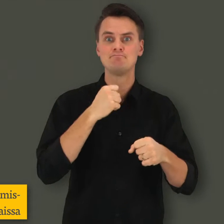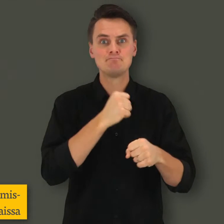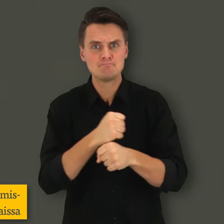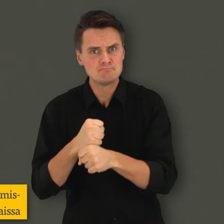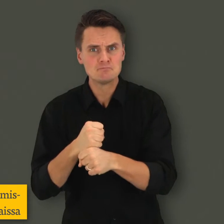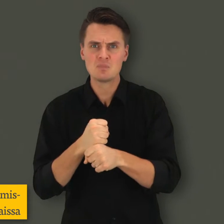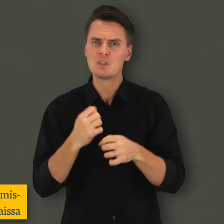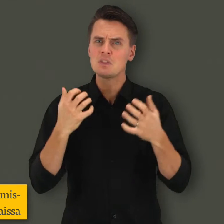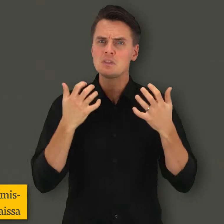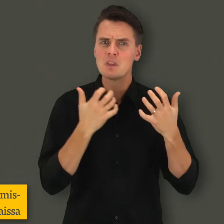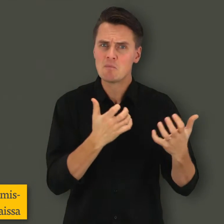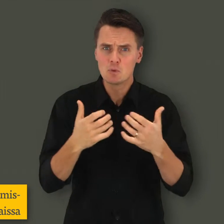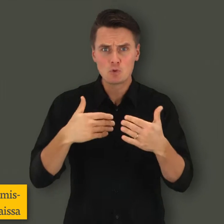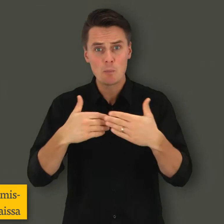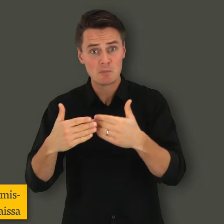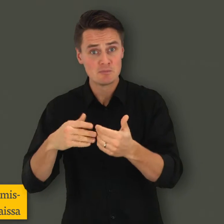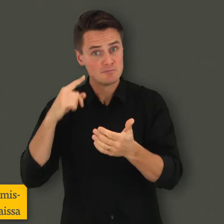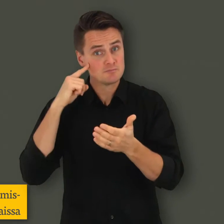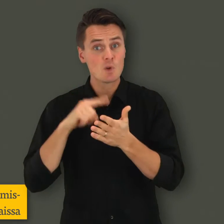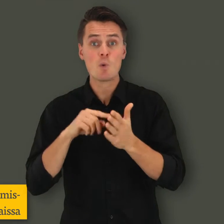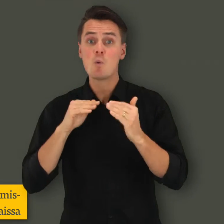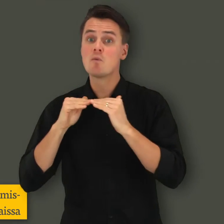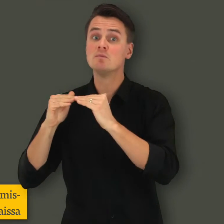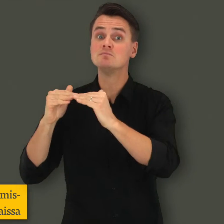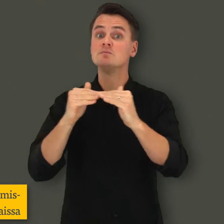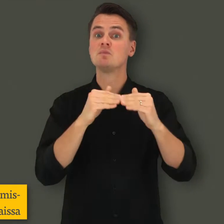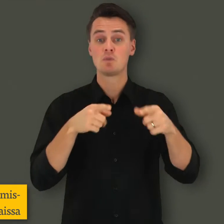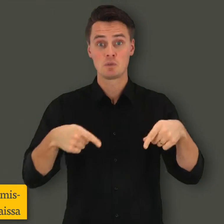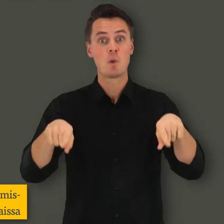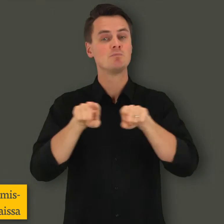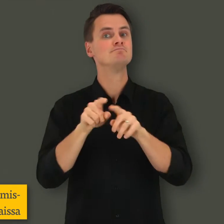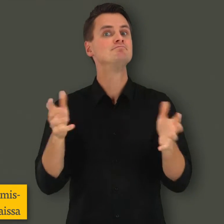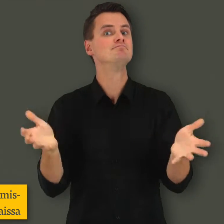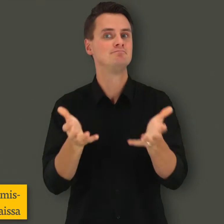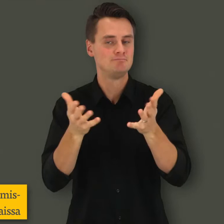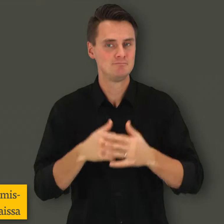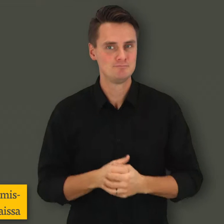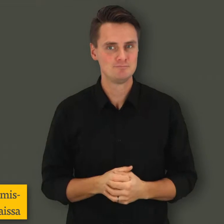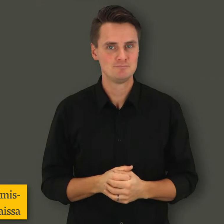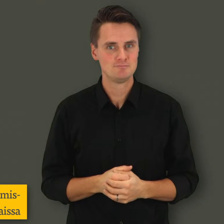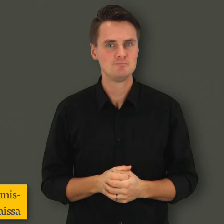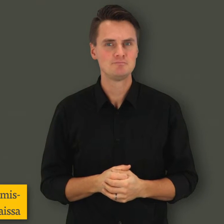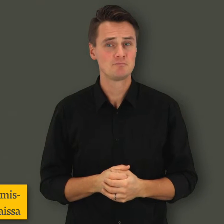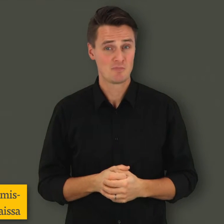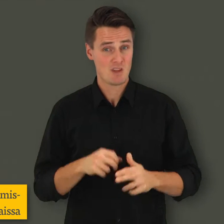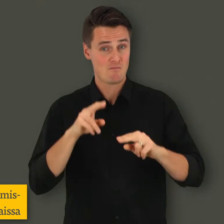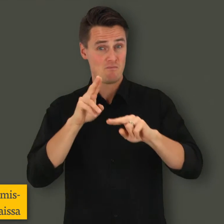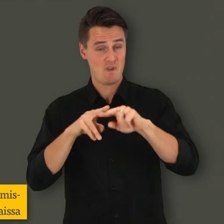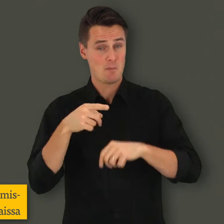ja ryhdyttävä tarvittaviin toimenpiteiseen yhdenvertaisuuden toteutumisen edistämiseksi.